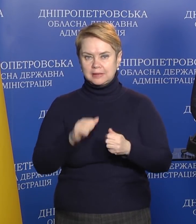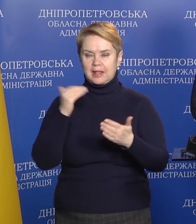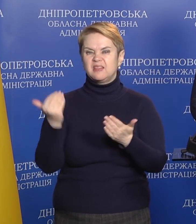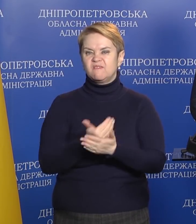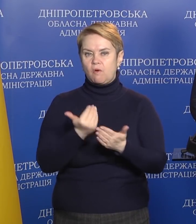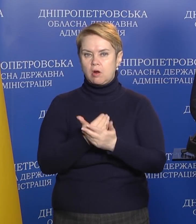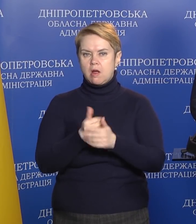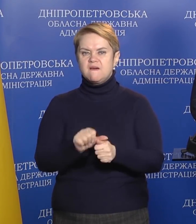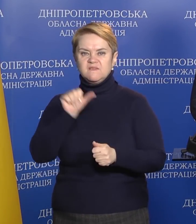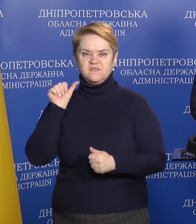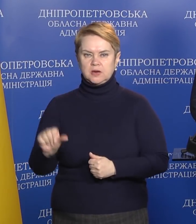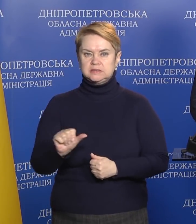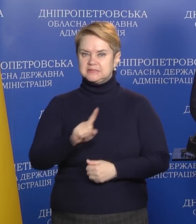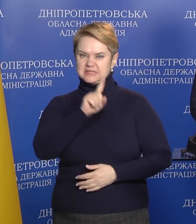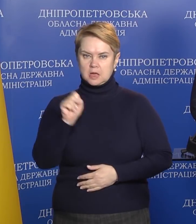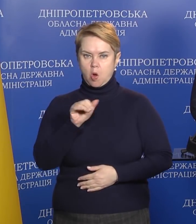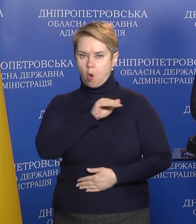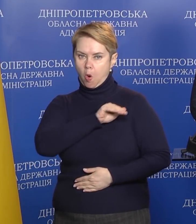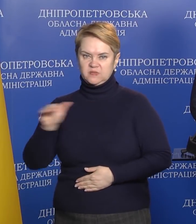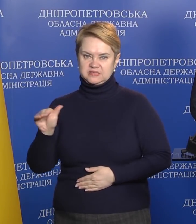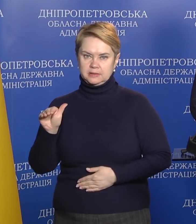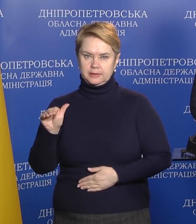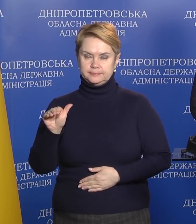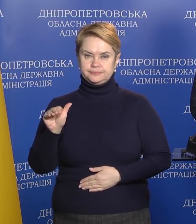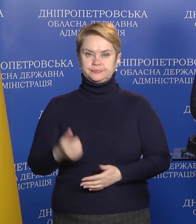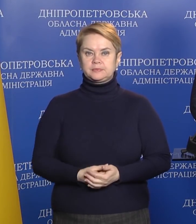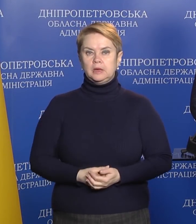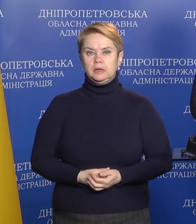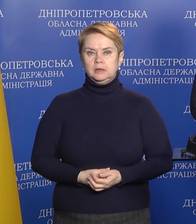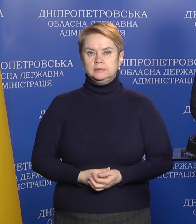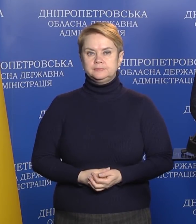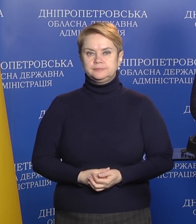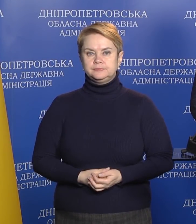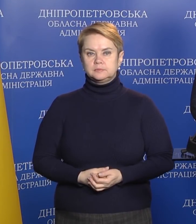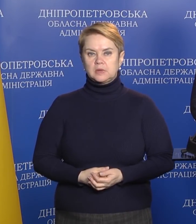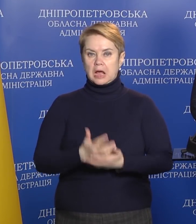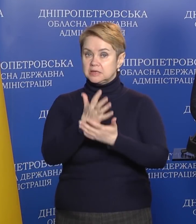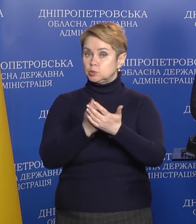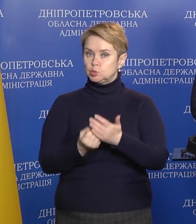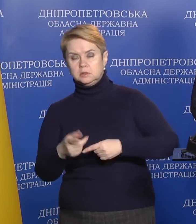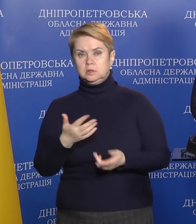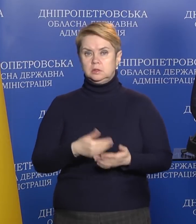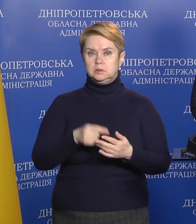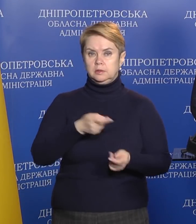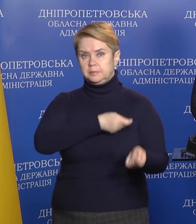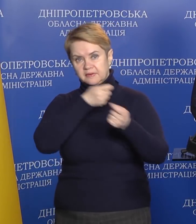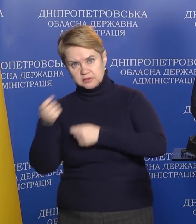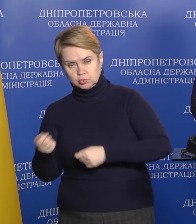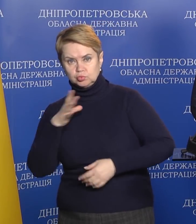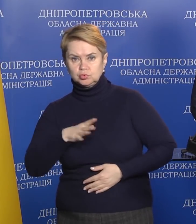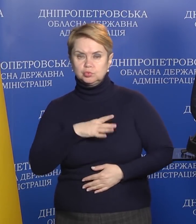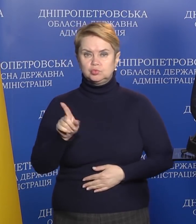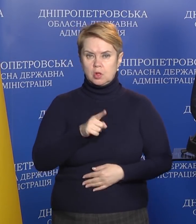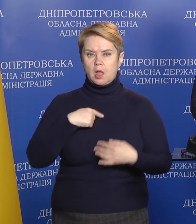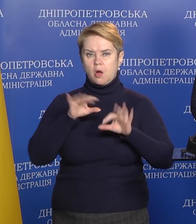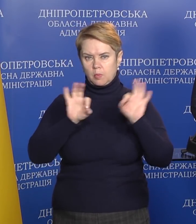інформацію виключно з офіційних ресурсів. Давайте